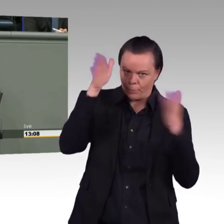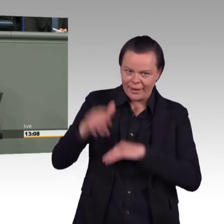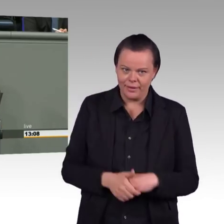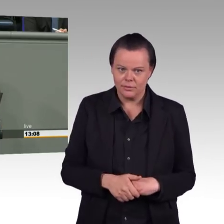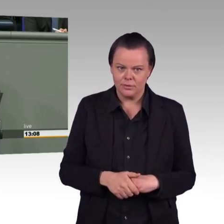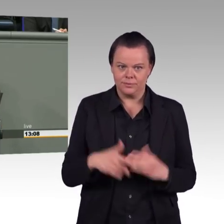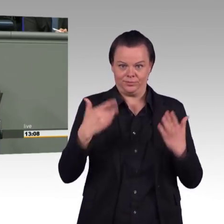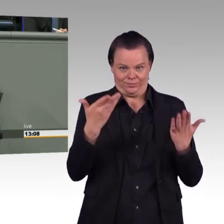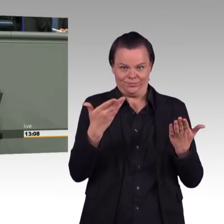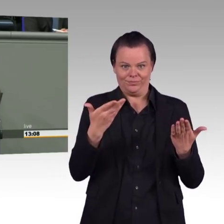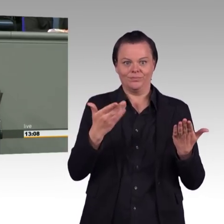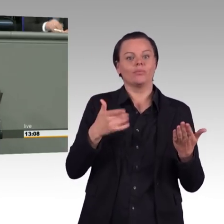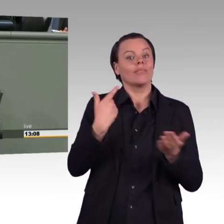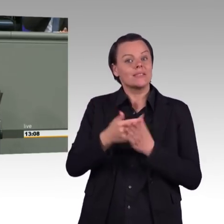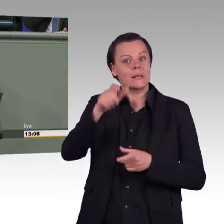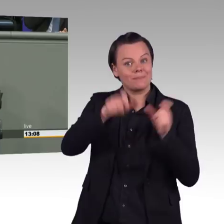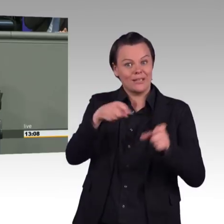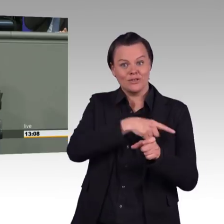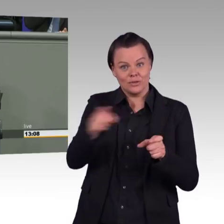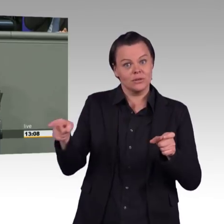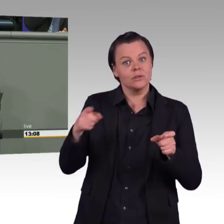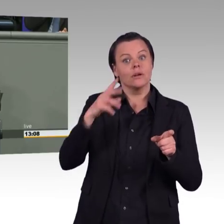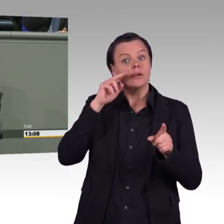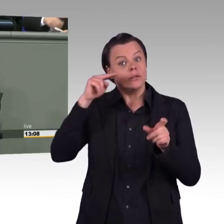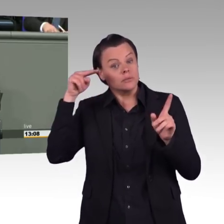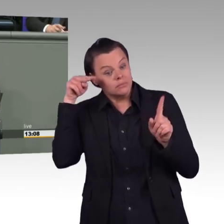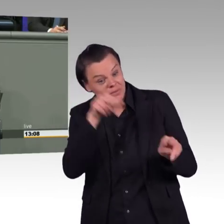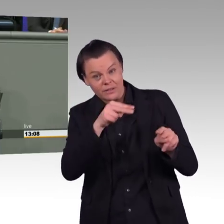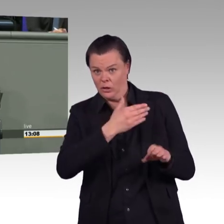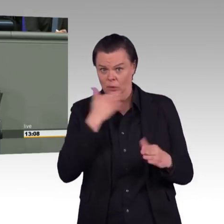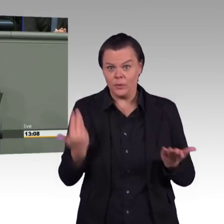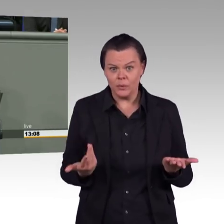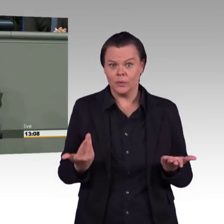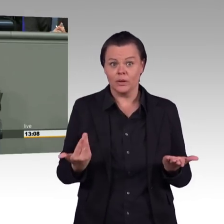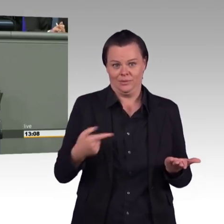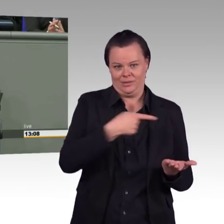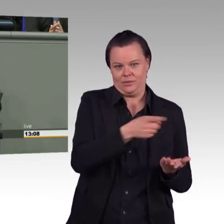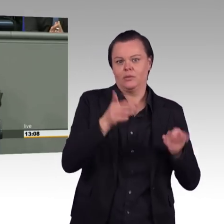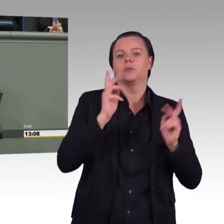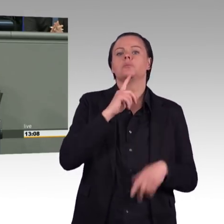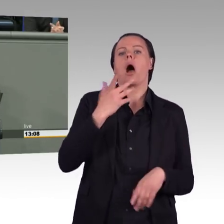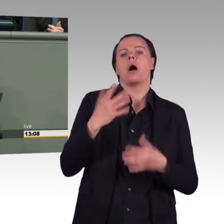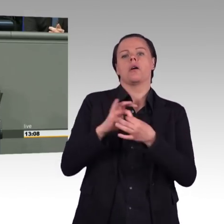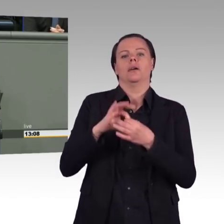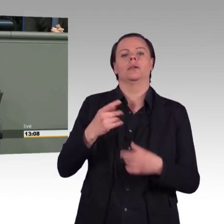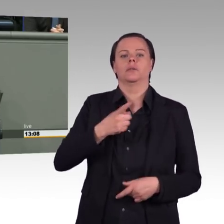Hofreiter, warten Sie noch mal. Sie stellen sich ja jetzt in die Linie von diesem, von diesem Herrn Kühnert. Der Herr Kühnert will ja nun